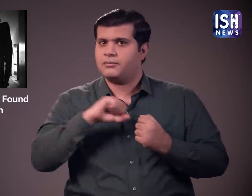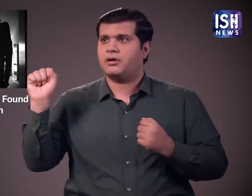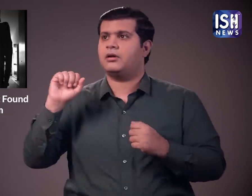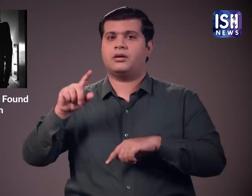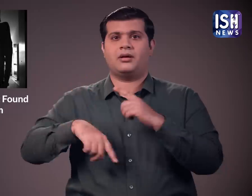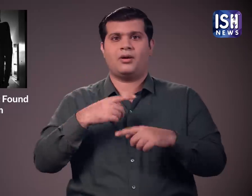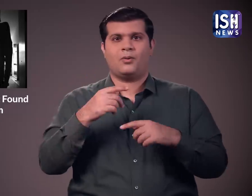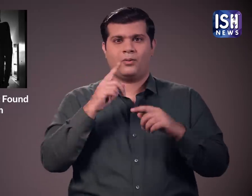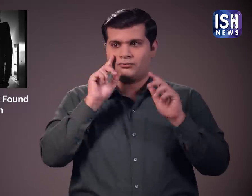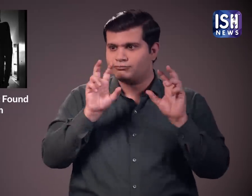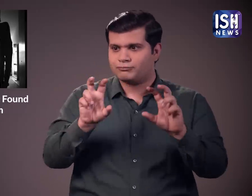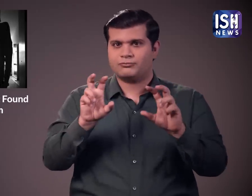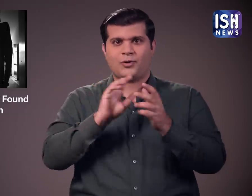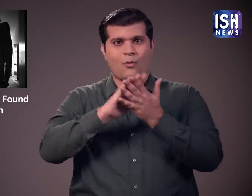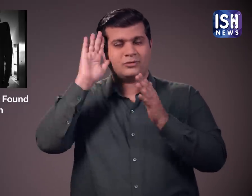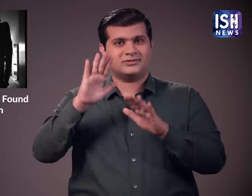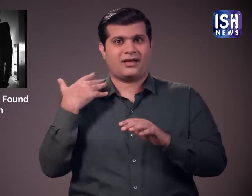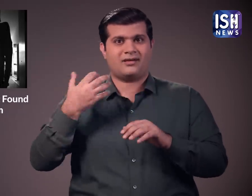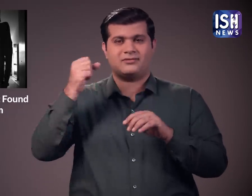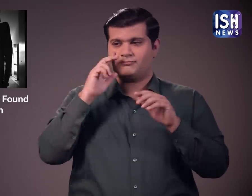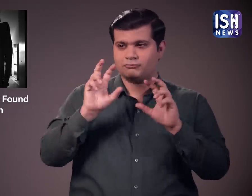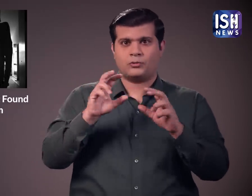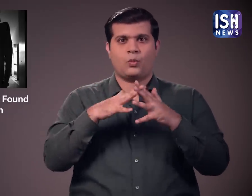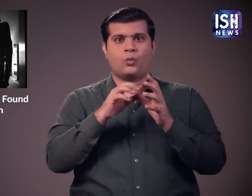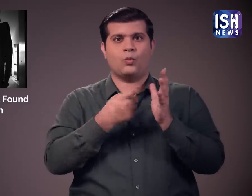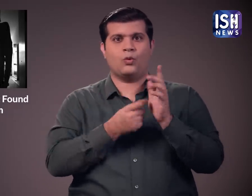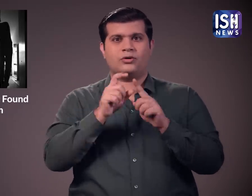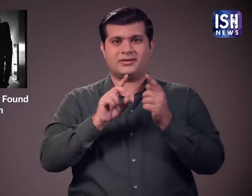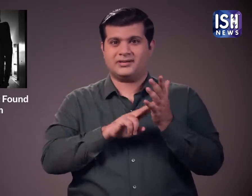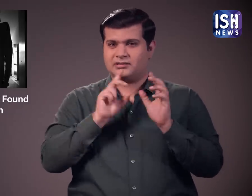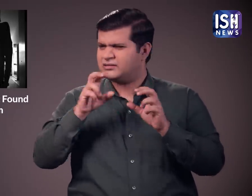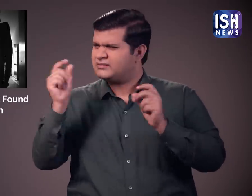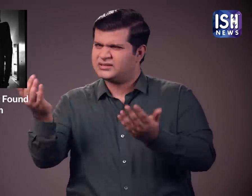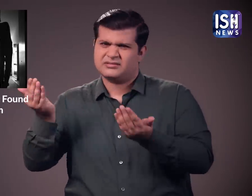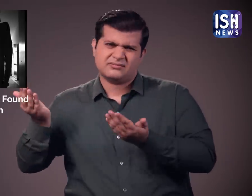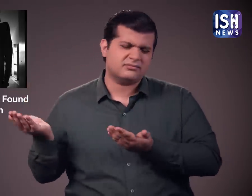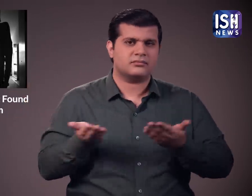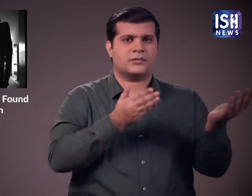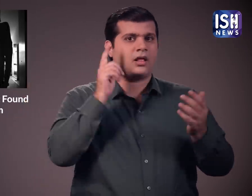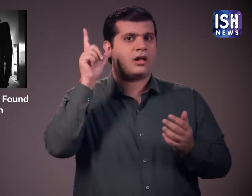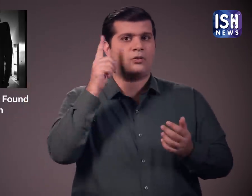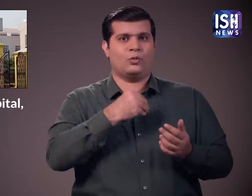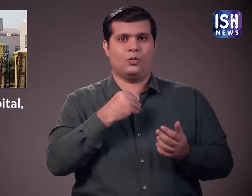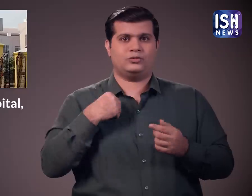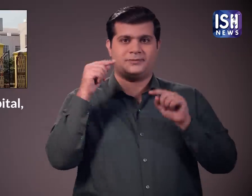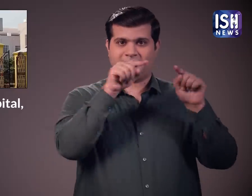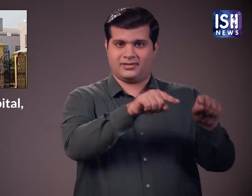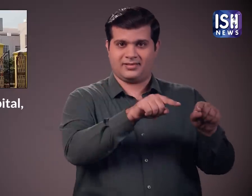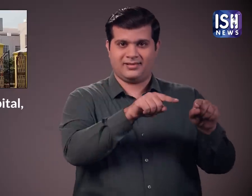और वॉर्डन ने उसे लखनों के लोगबंदू अस्पतार भेज दिया। जहां डॉक्टर ने उसे रूद